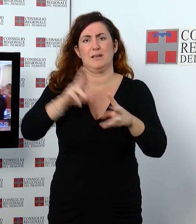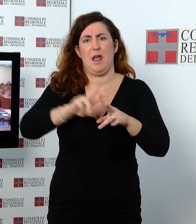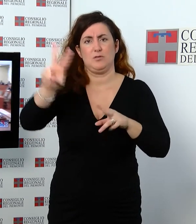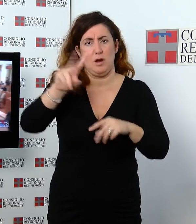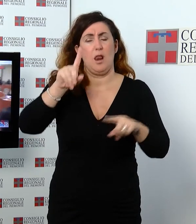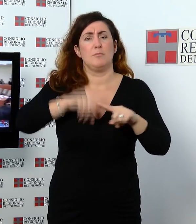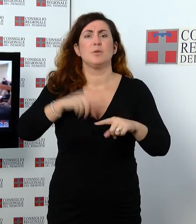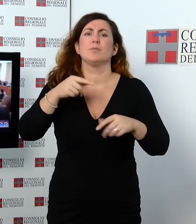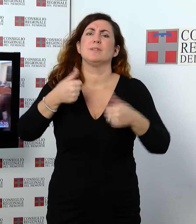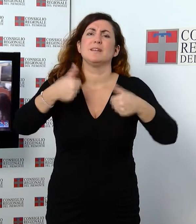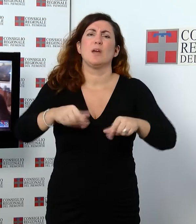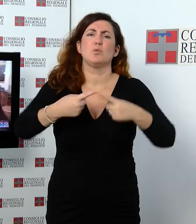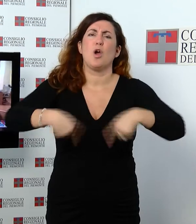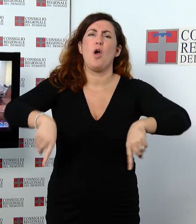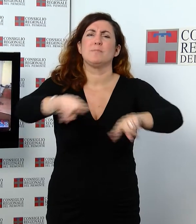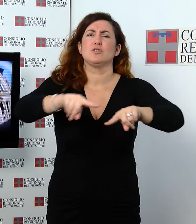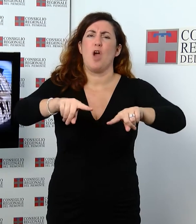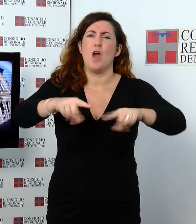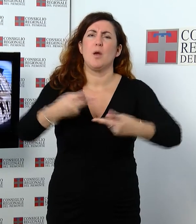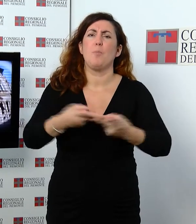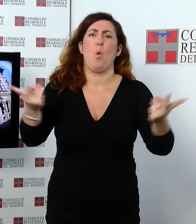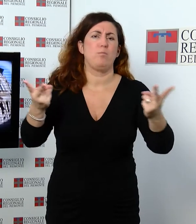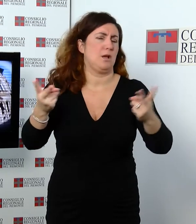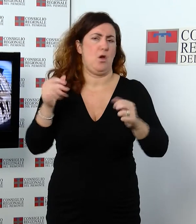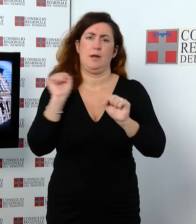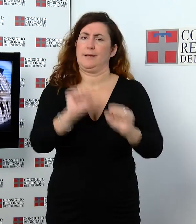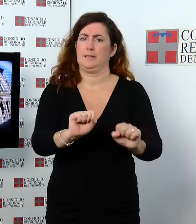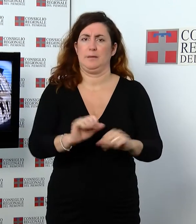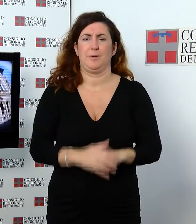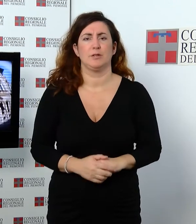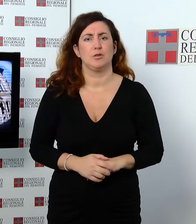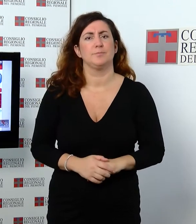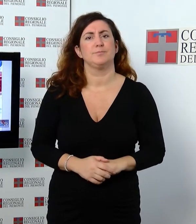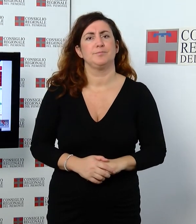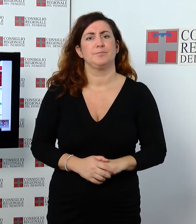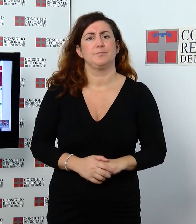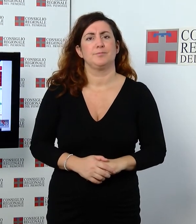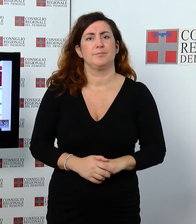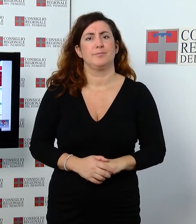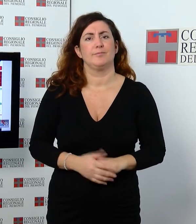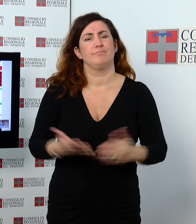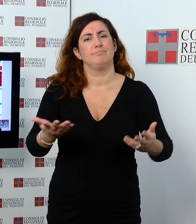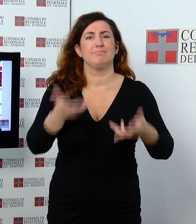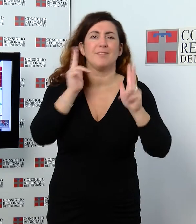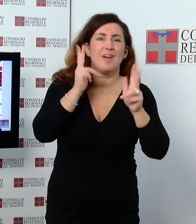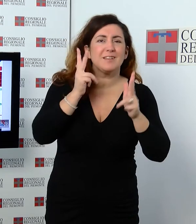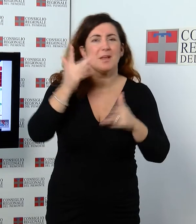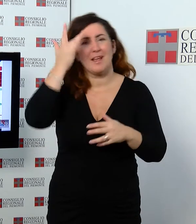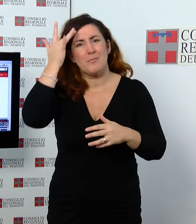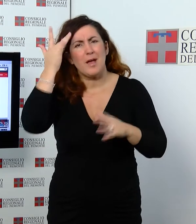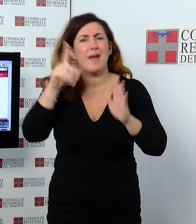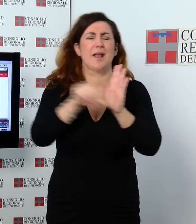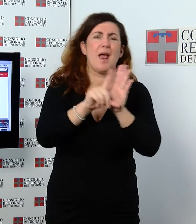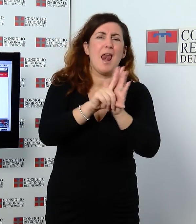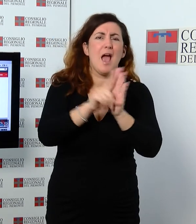pubbliche le sedute delle commissioni. Conoscere Palazzo Lascaris giocando Divertirsi imparando come nascono le leggi,